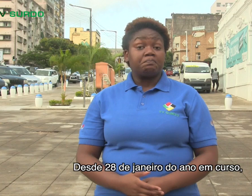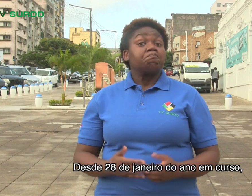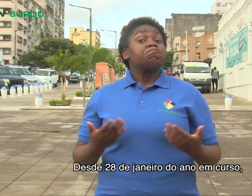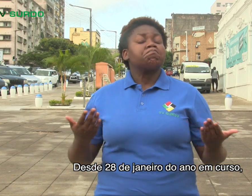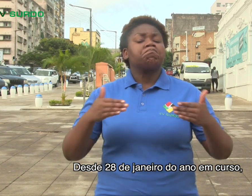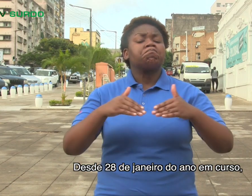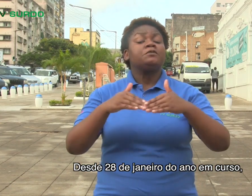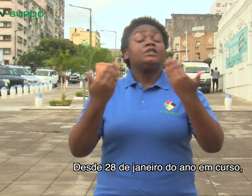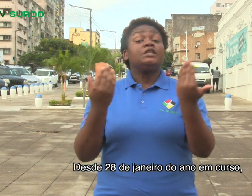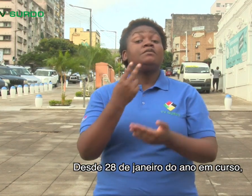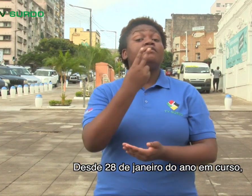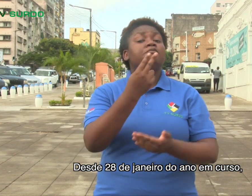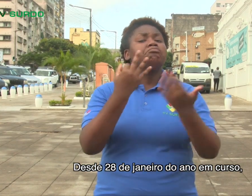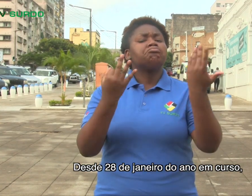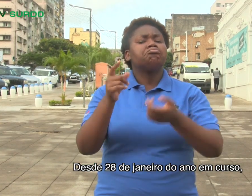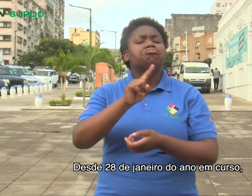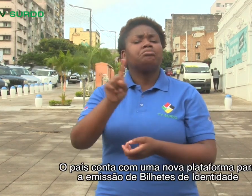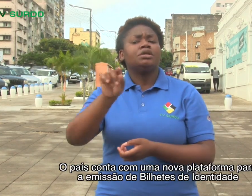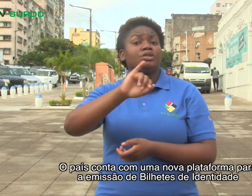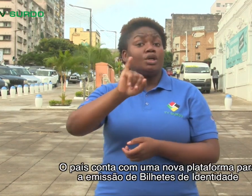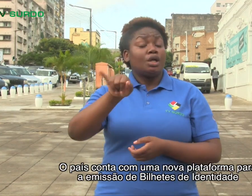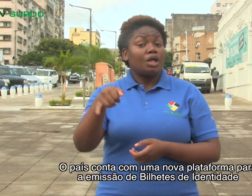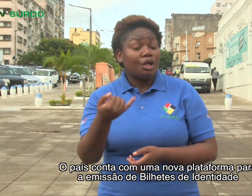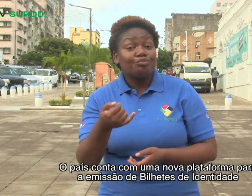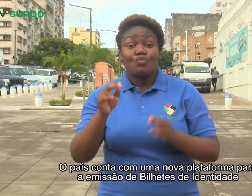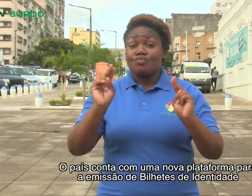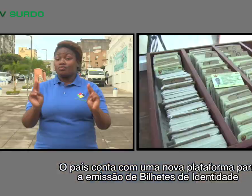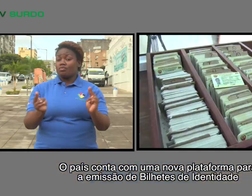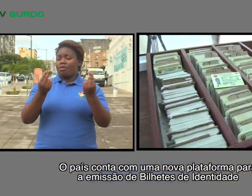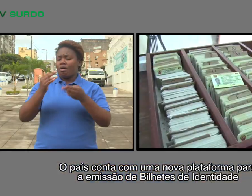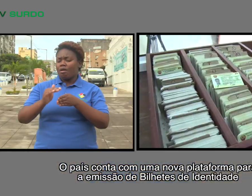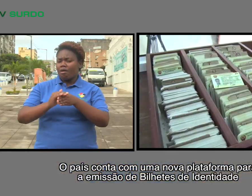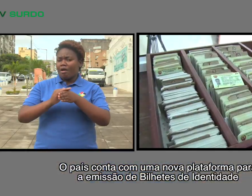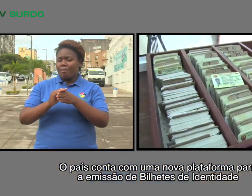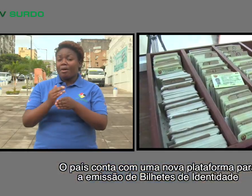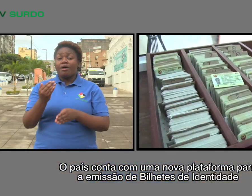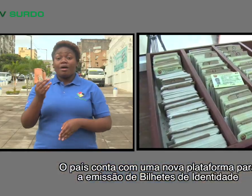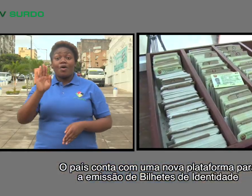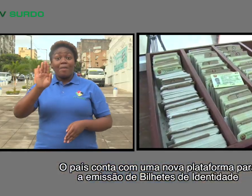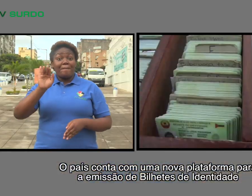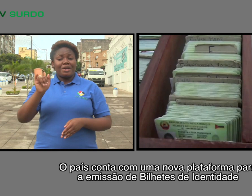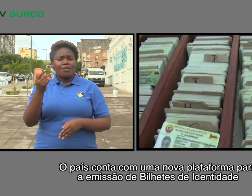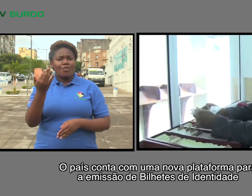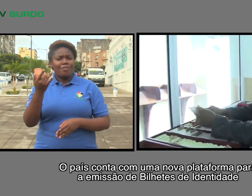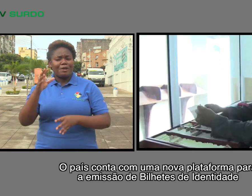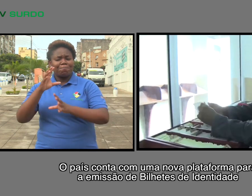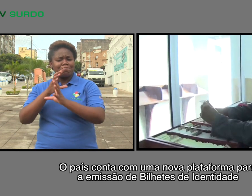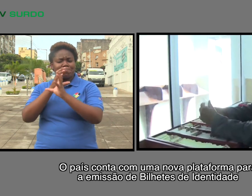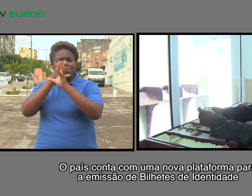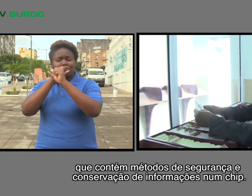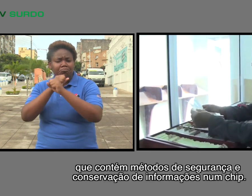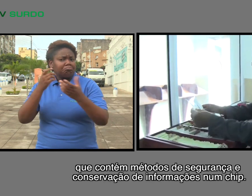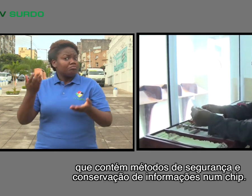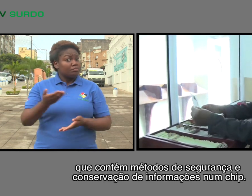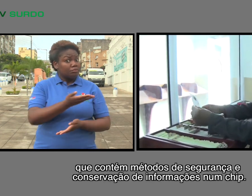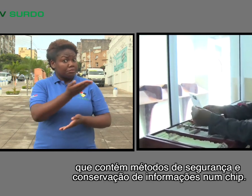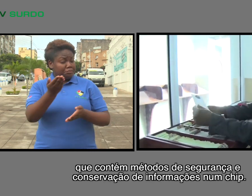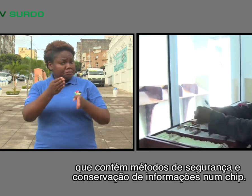Desde 28 de janeiro do ano em curso, o país conta com uma nova plataforma para emissão de bilhetes de identidade, que contém métodos de